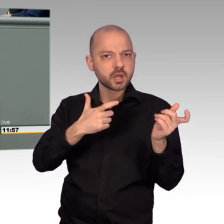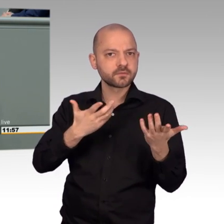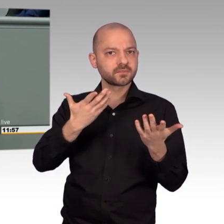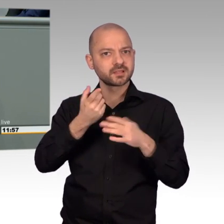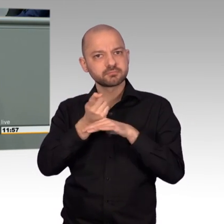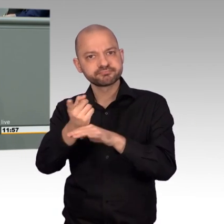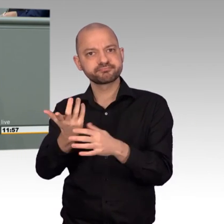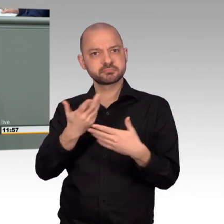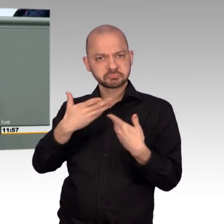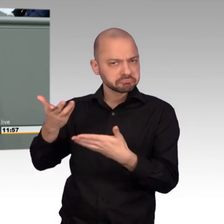Türkei.